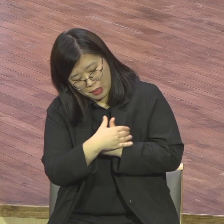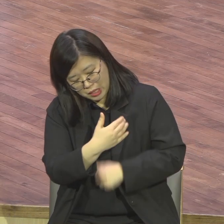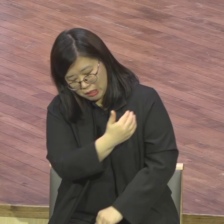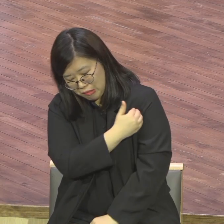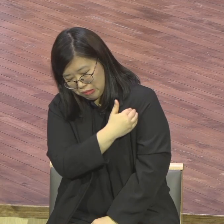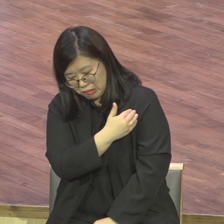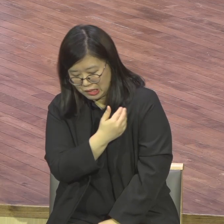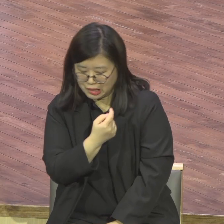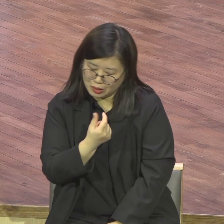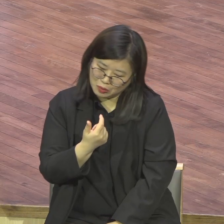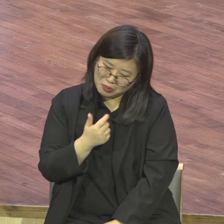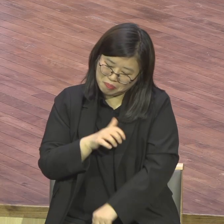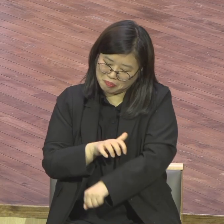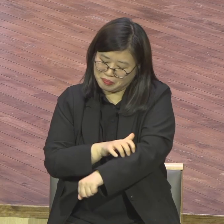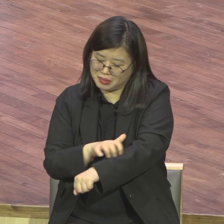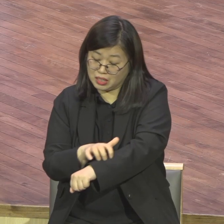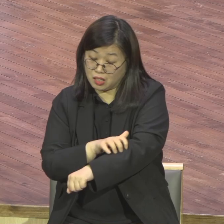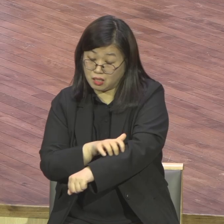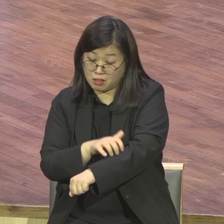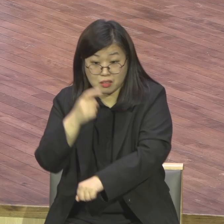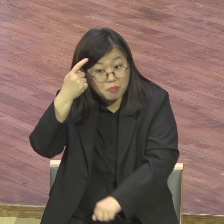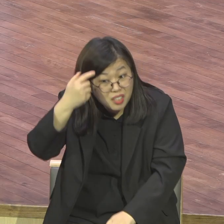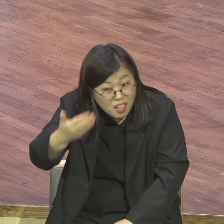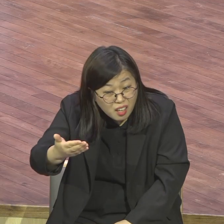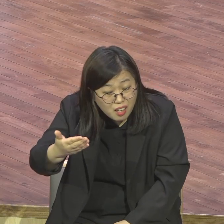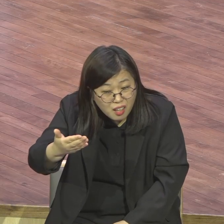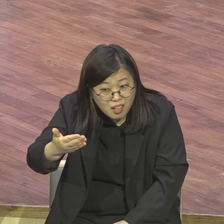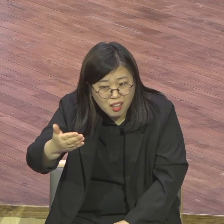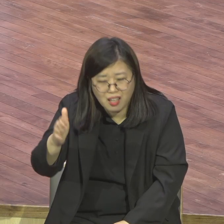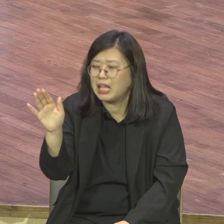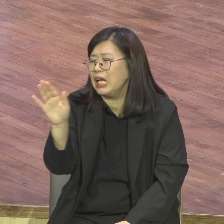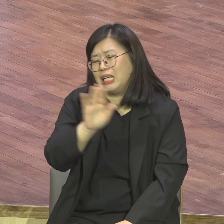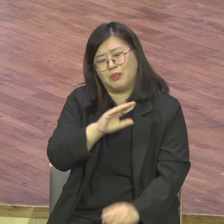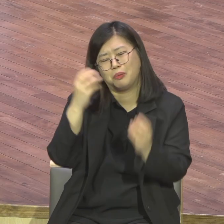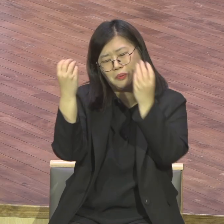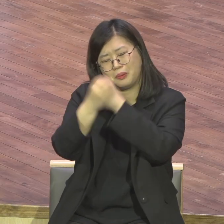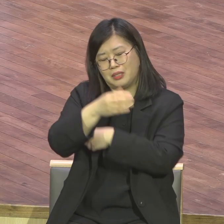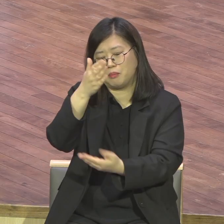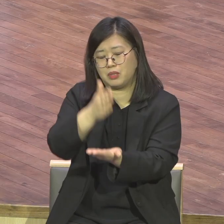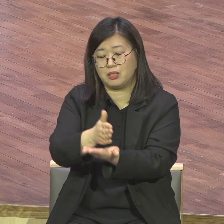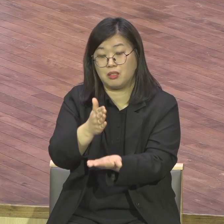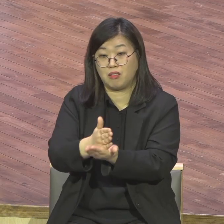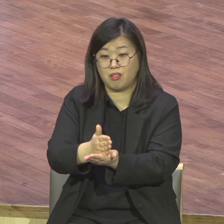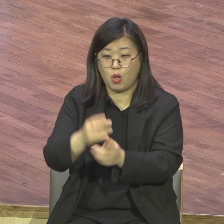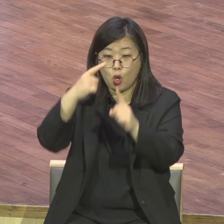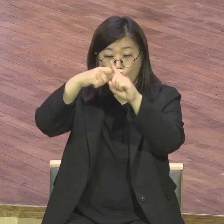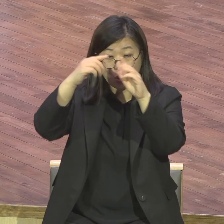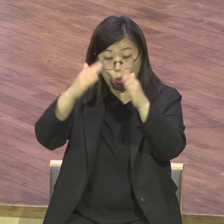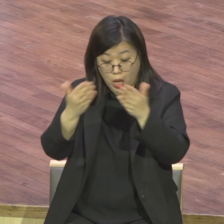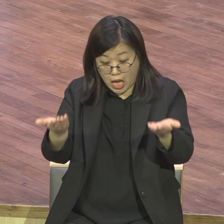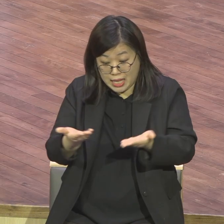누구 일을 하는 겁니까? 여기 정은주 목사를 위해서 합니까? 여운교회를 위해서 합니까?